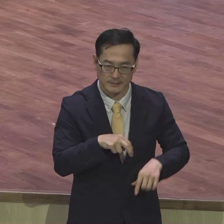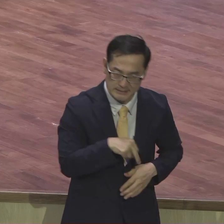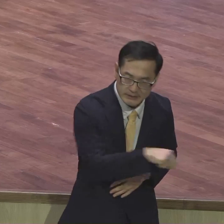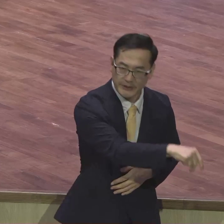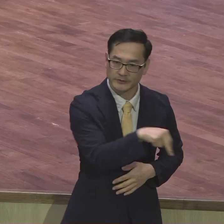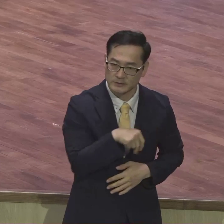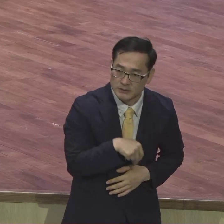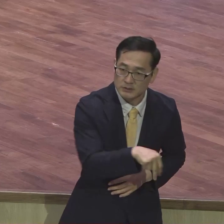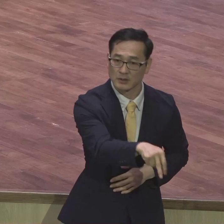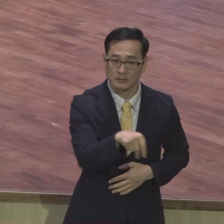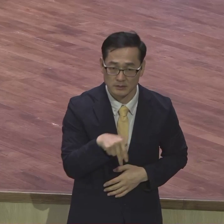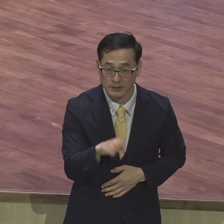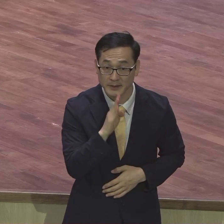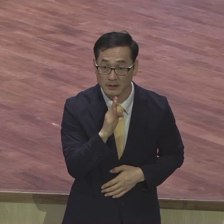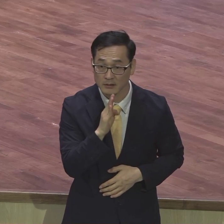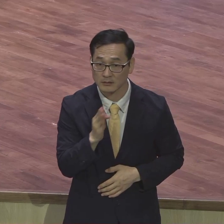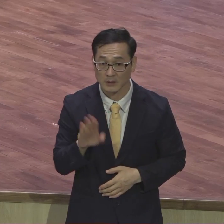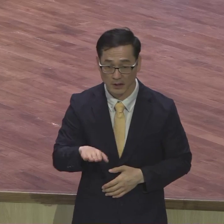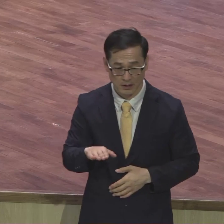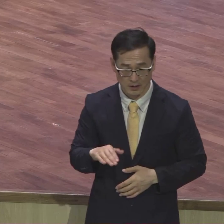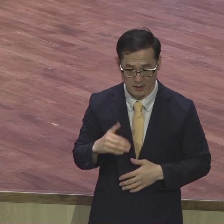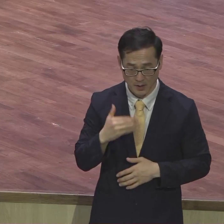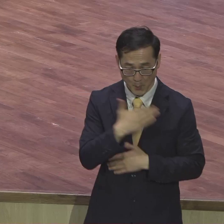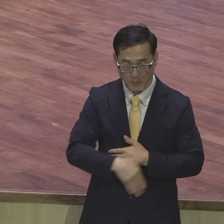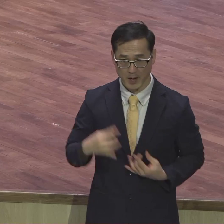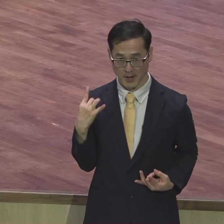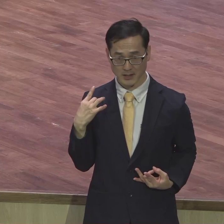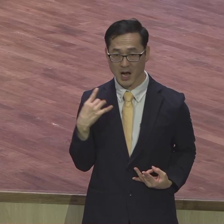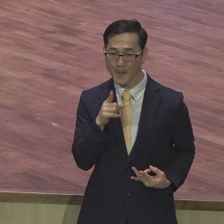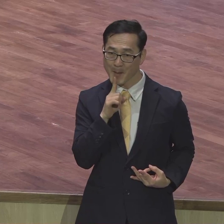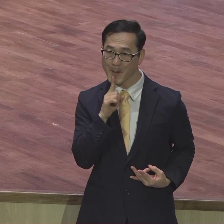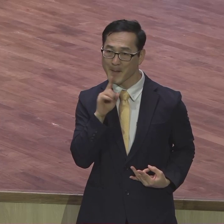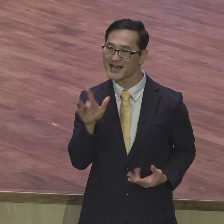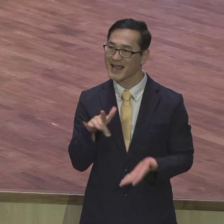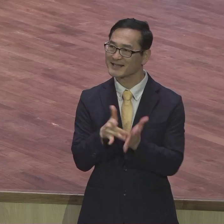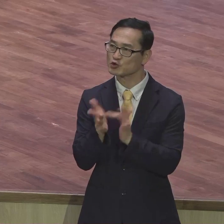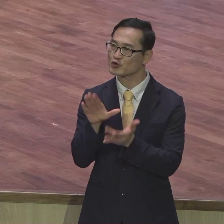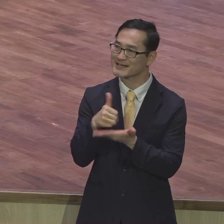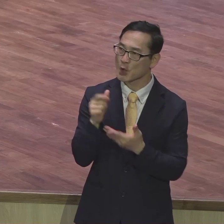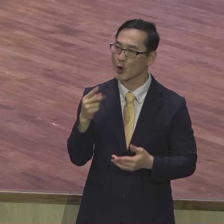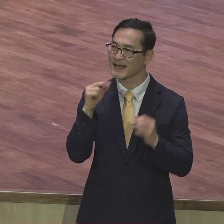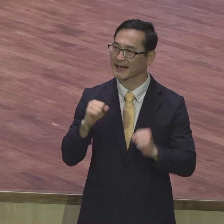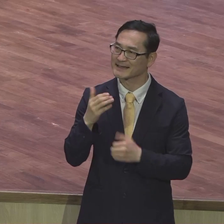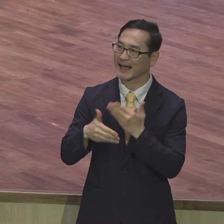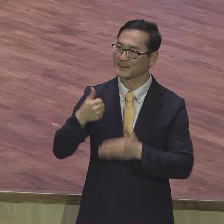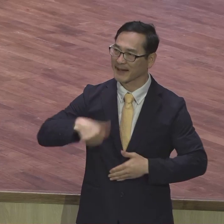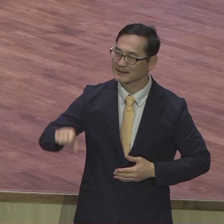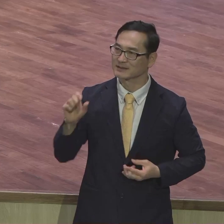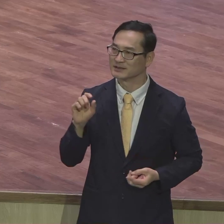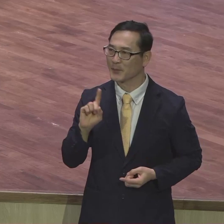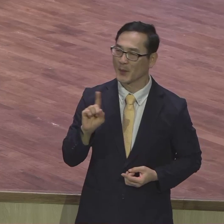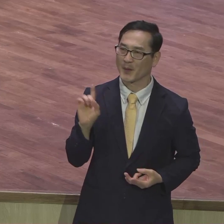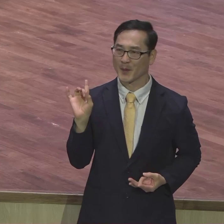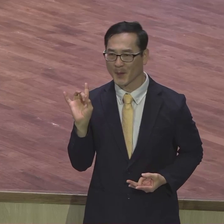말로만 그리스도 하나님의 나라 생략 중 말로만 말로만 말로만